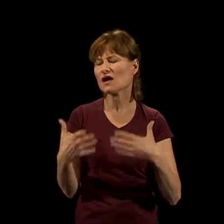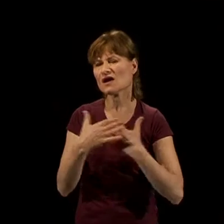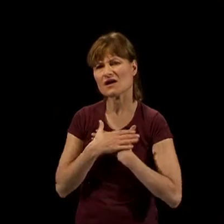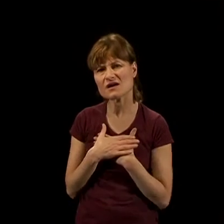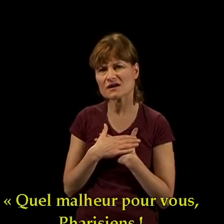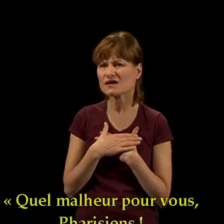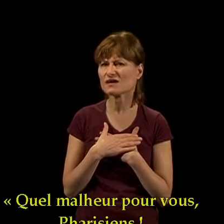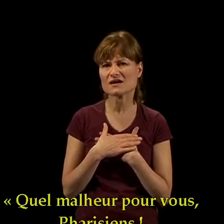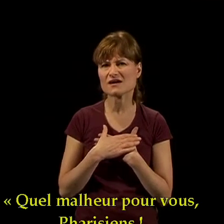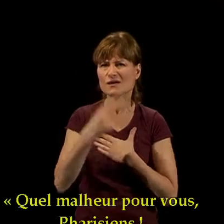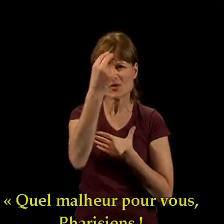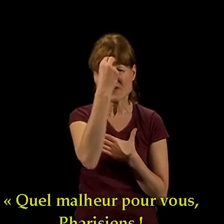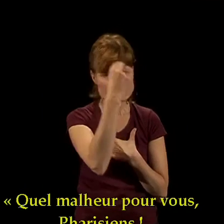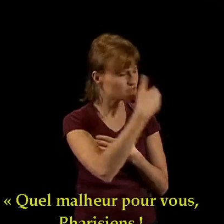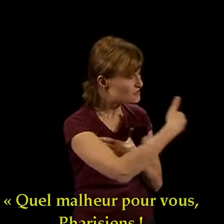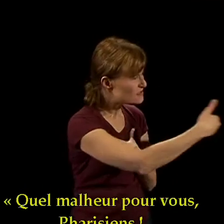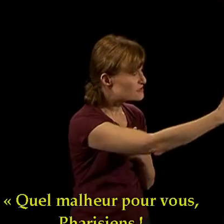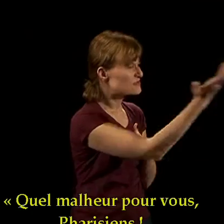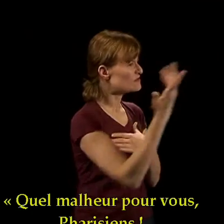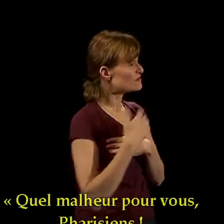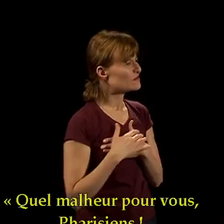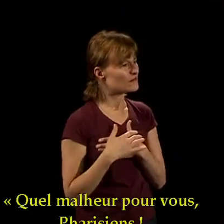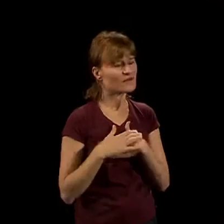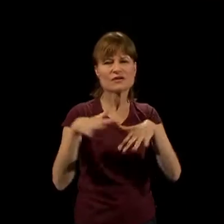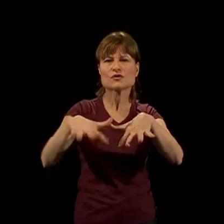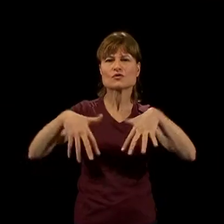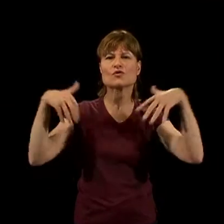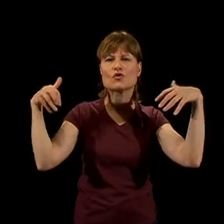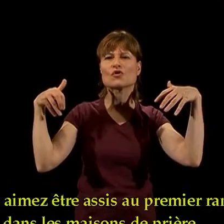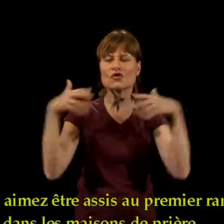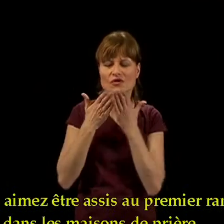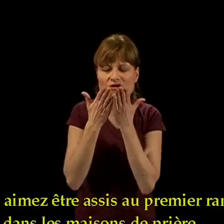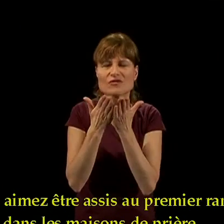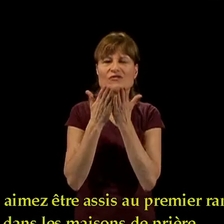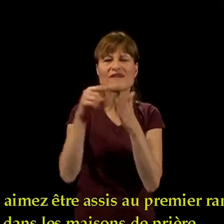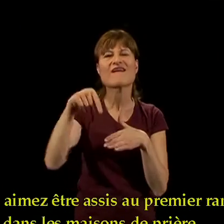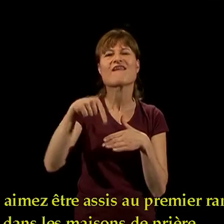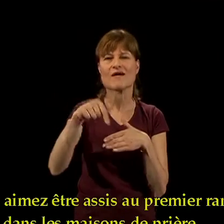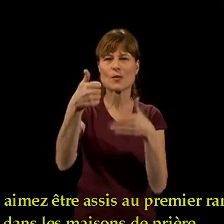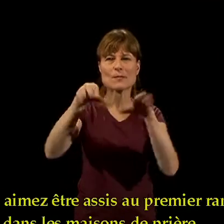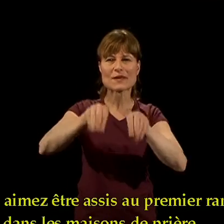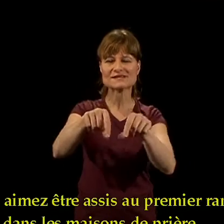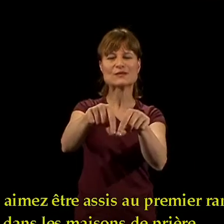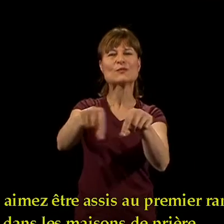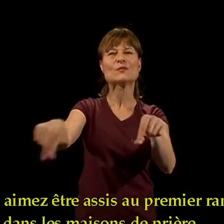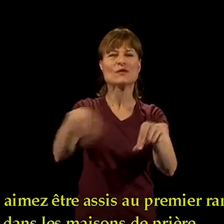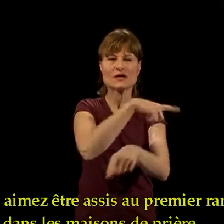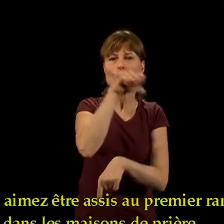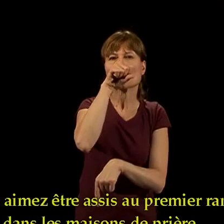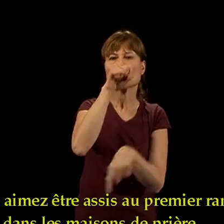Quel malheur pour vous, pharisiens ! Vous aimez être assis au premier rang dans